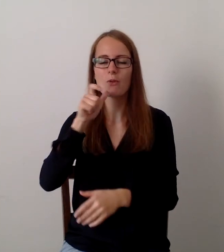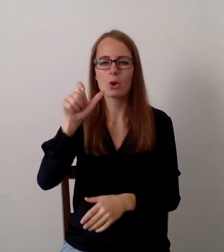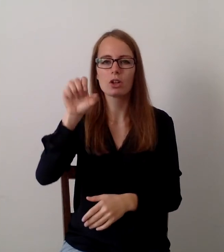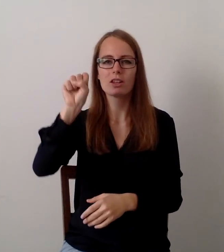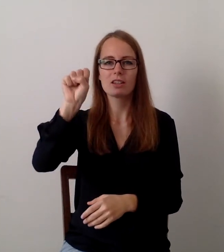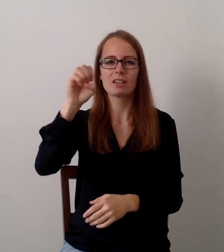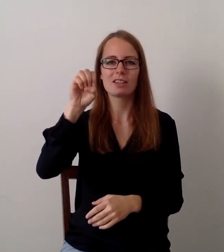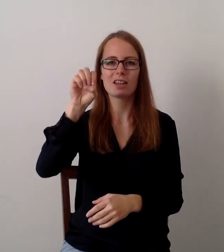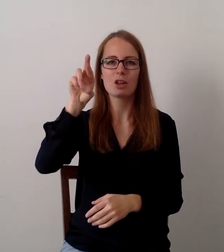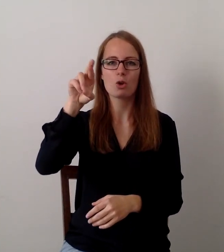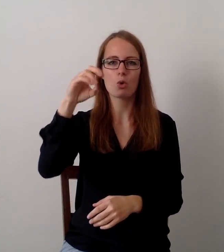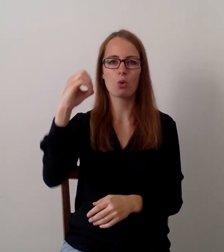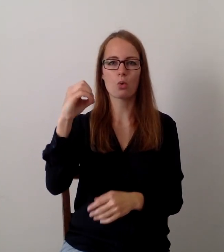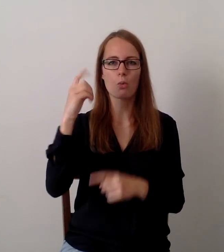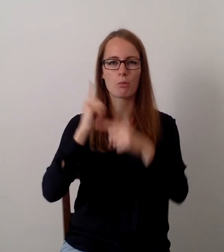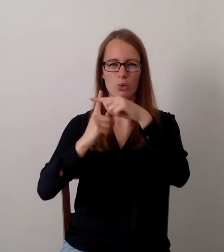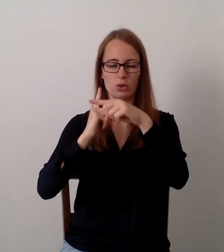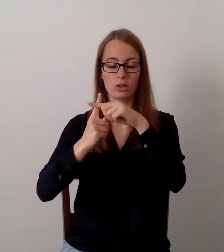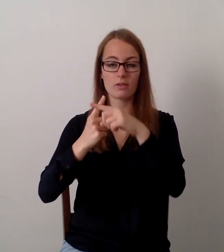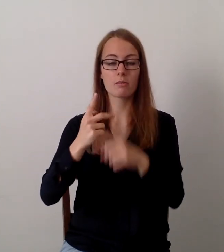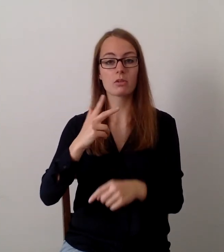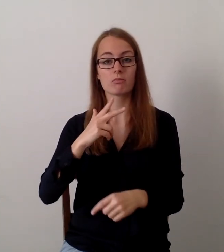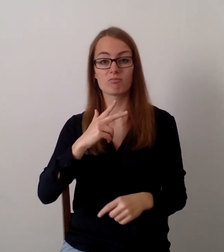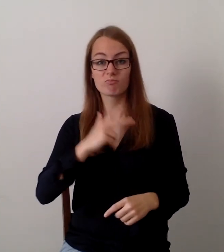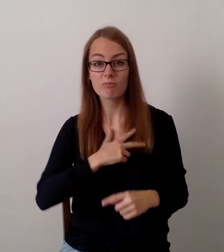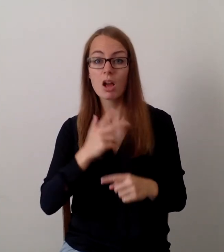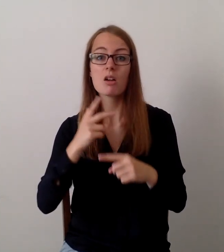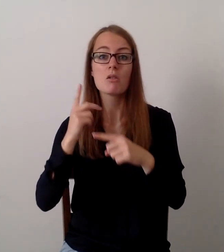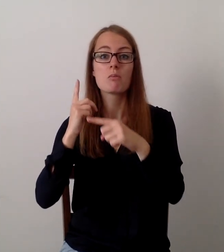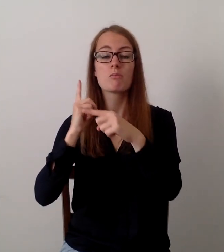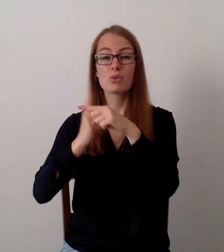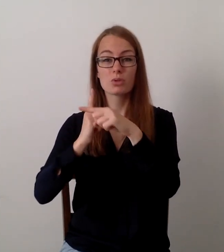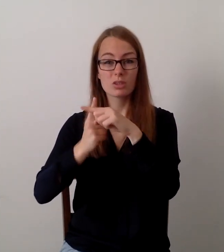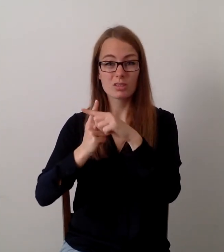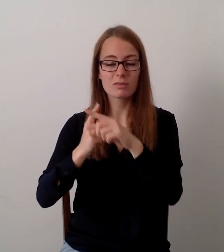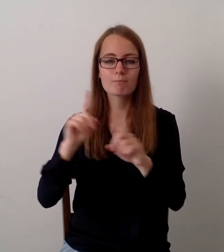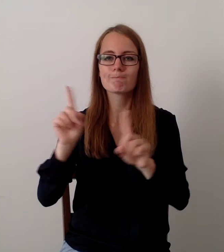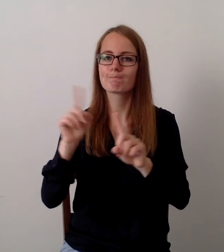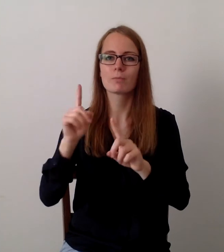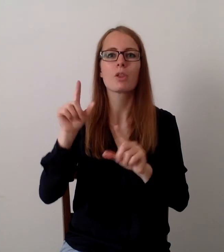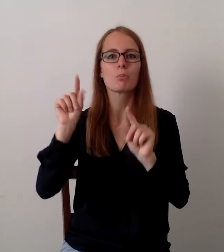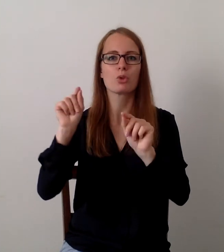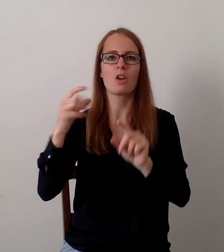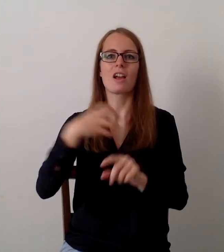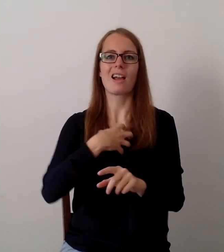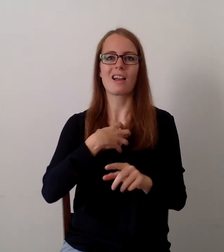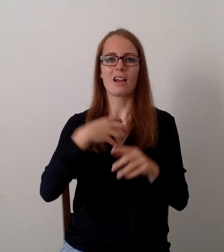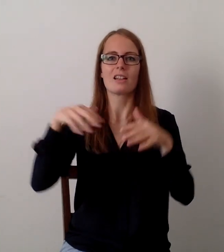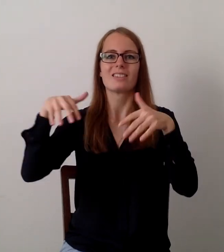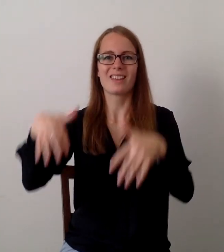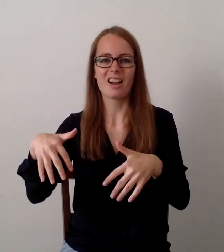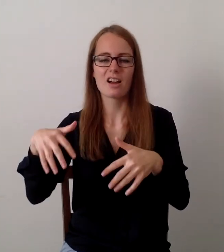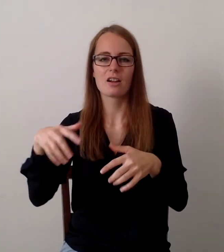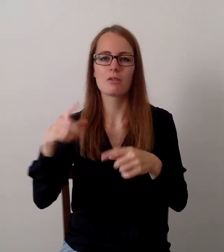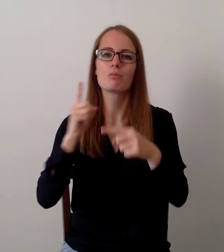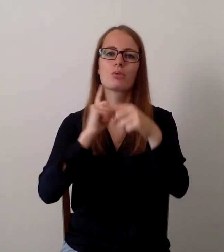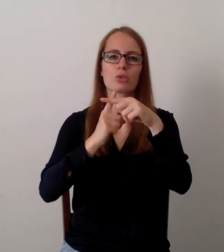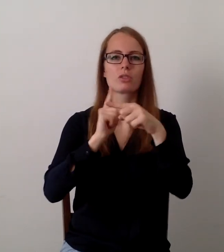positiv ist es nicht. Und das Gleiche gilt für das Belohnungssystem. Das Belohnungssystem ist Arbeit mit Macht. Und eine